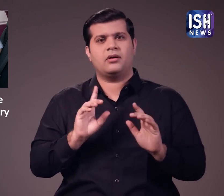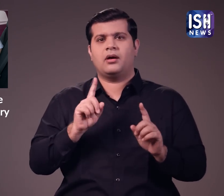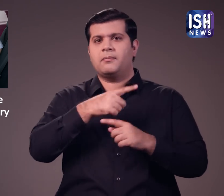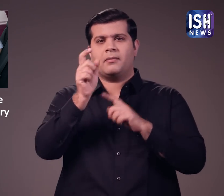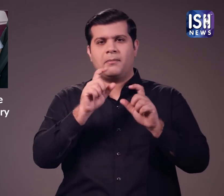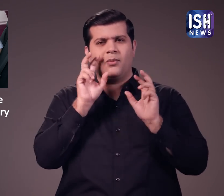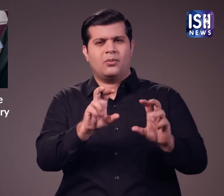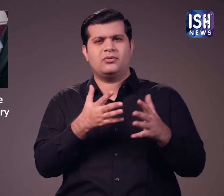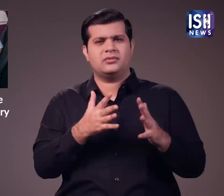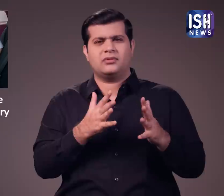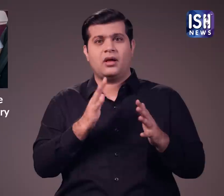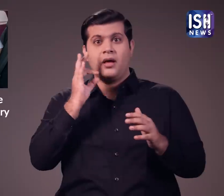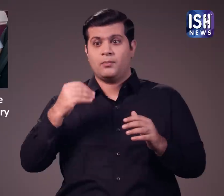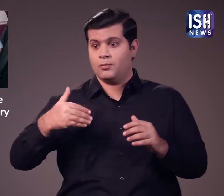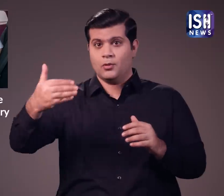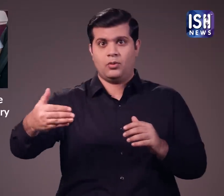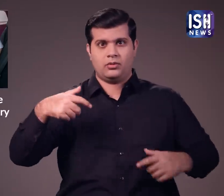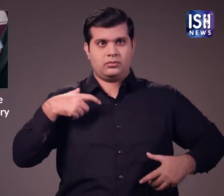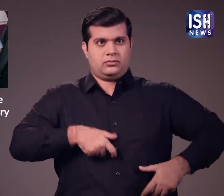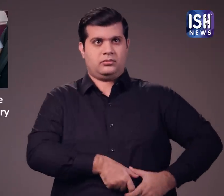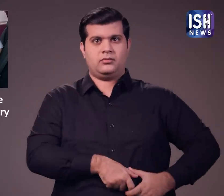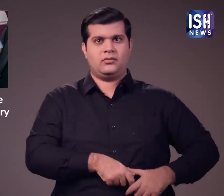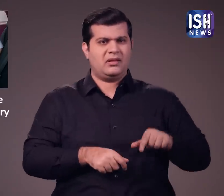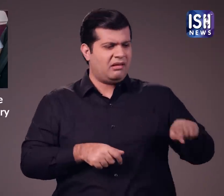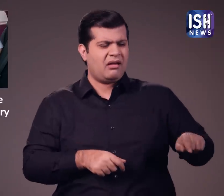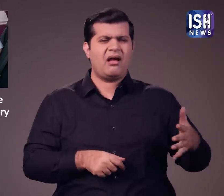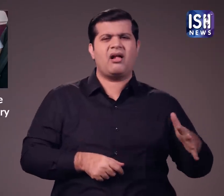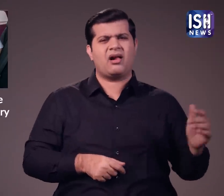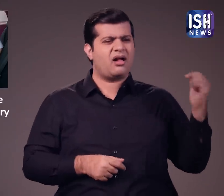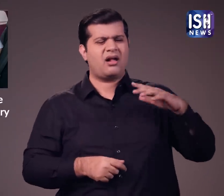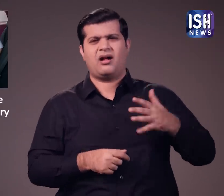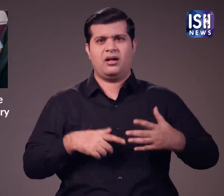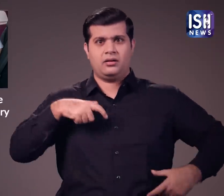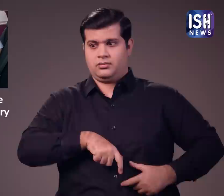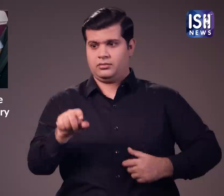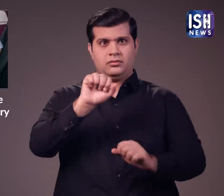लेकिन देखा गया है कि सेव गाड़ी चलाने वाला ही सीट बेल्ट पहनता है और कोई नहीं पहनता है